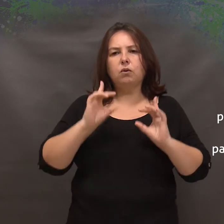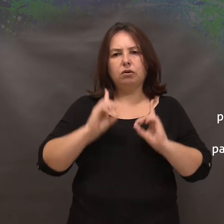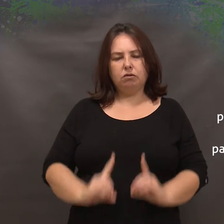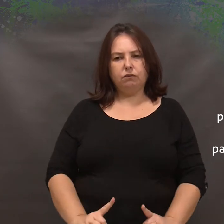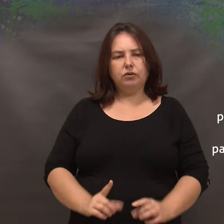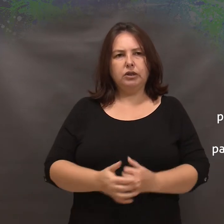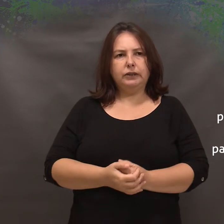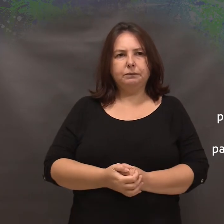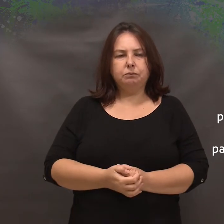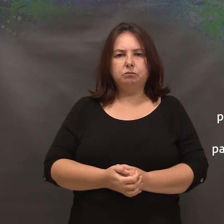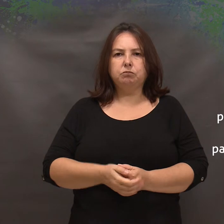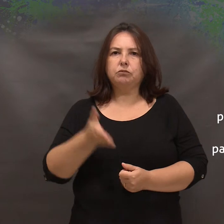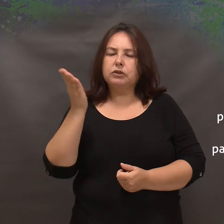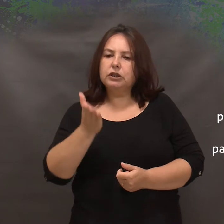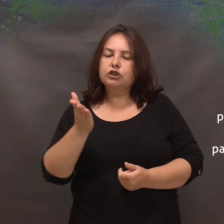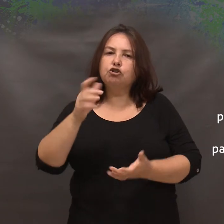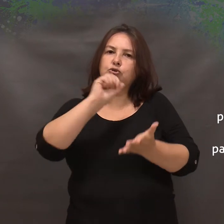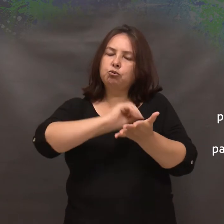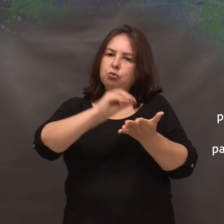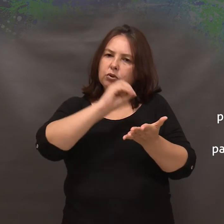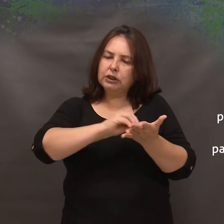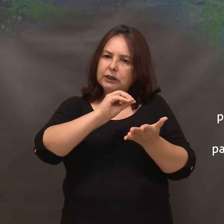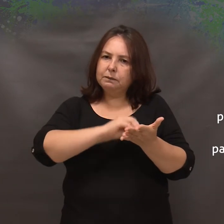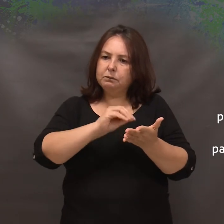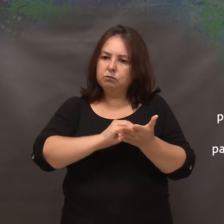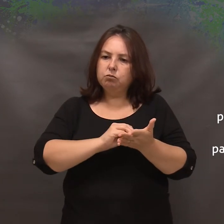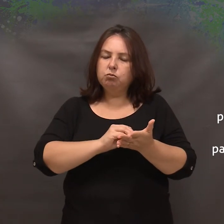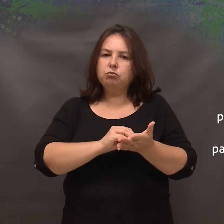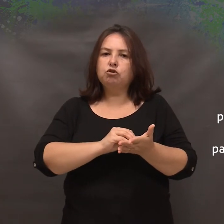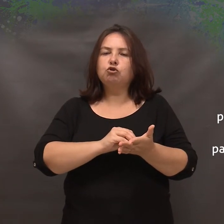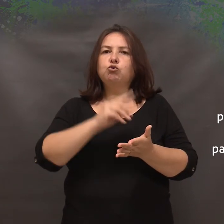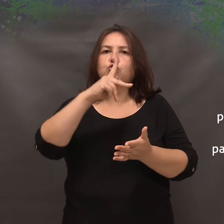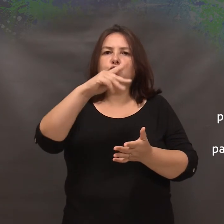já cadastrados nas unidades de saúde do município.